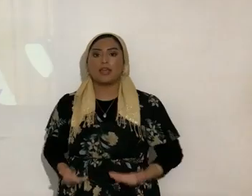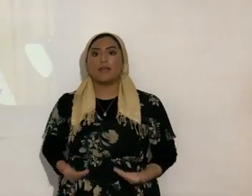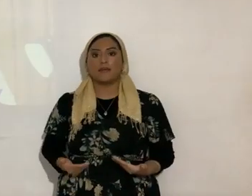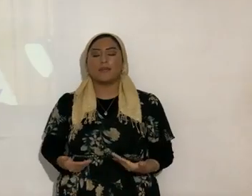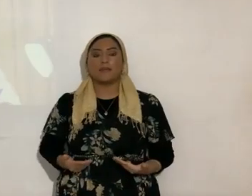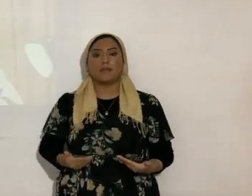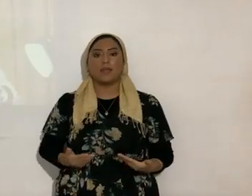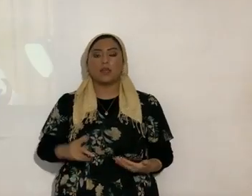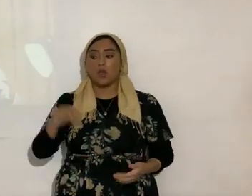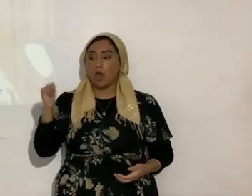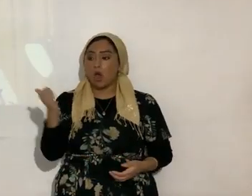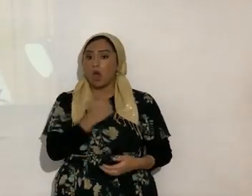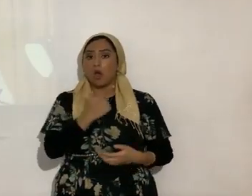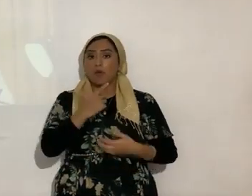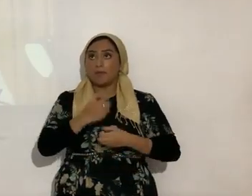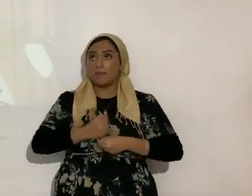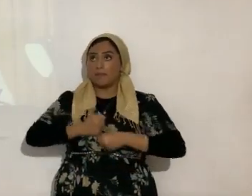todo aquel que le confiesa, pero hace sus